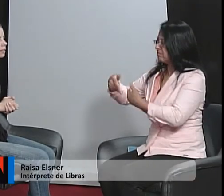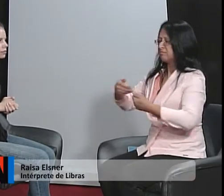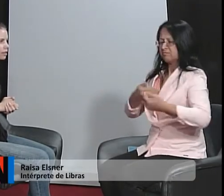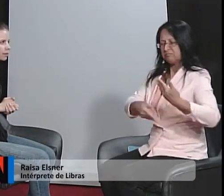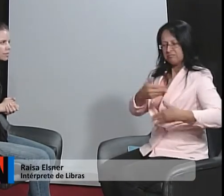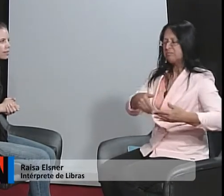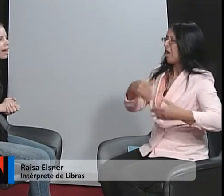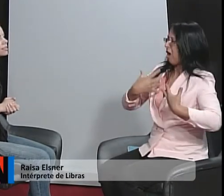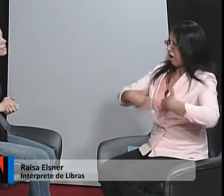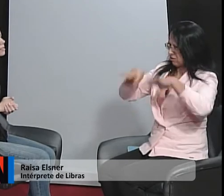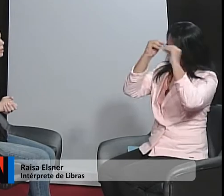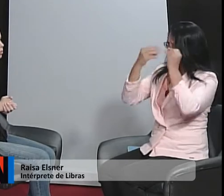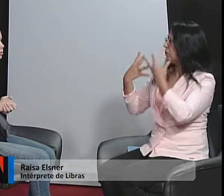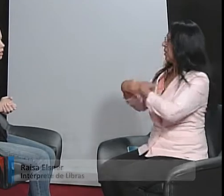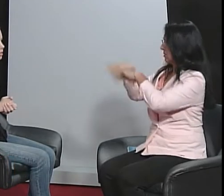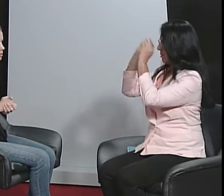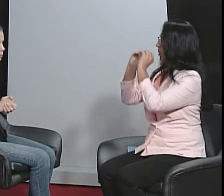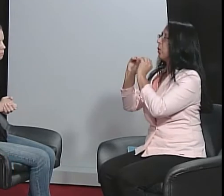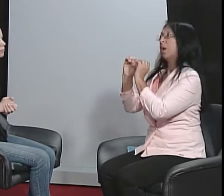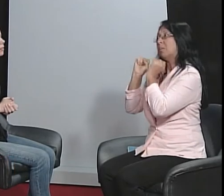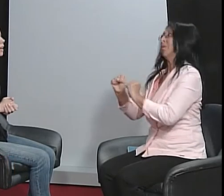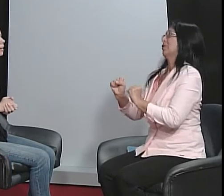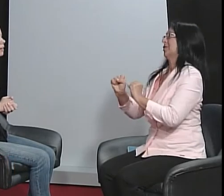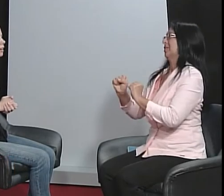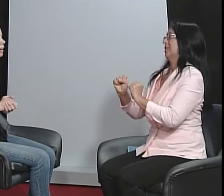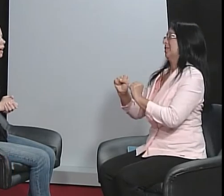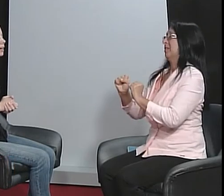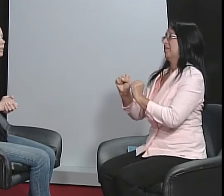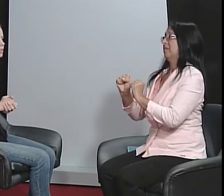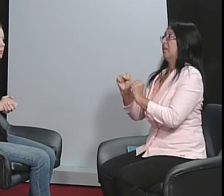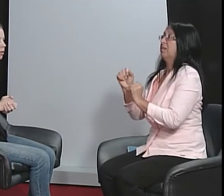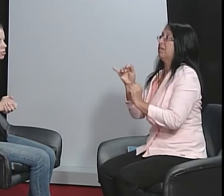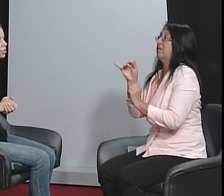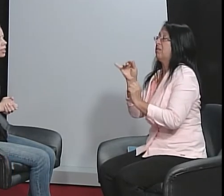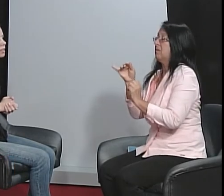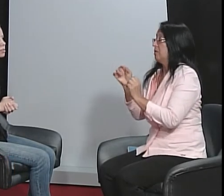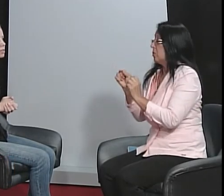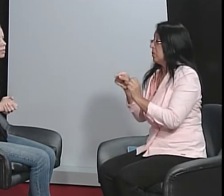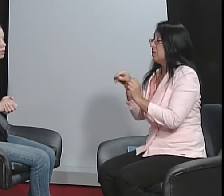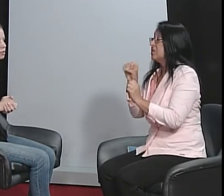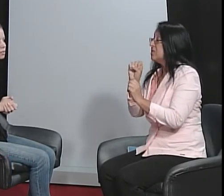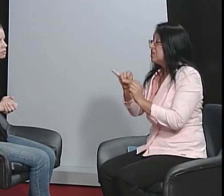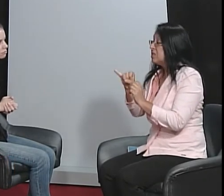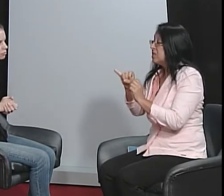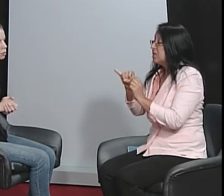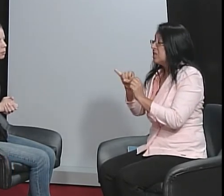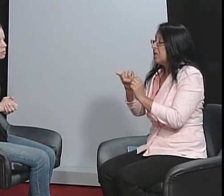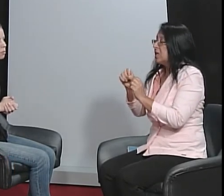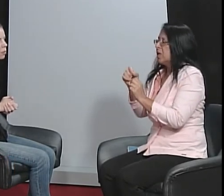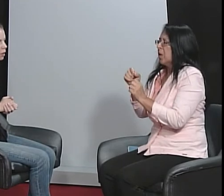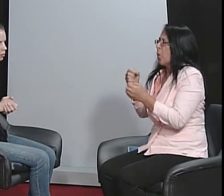línguas de sinais e ensina português, a criança pode adquirir as duas línguas no mesmo momento.